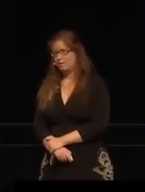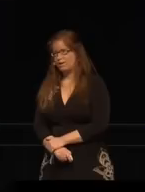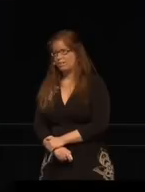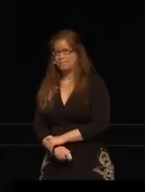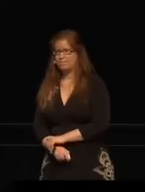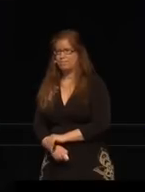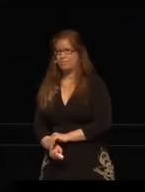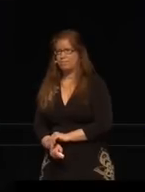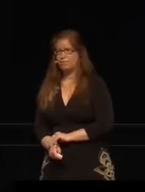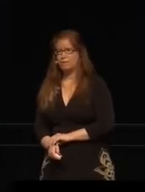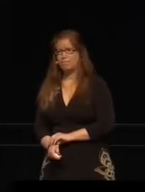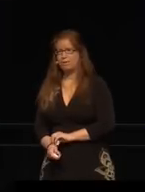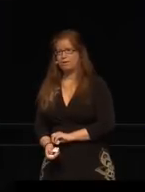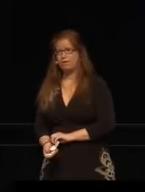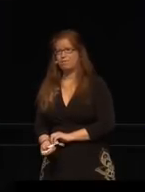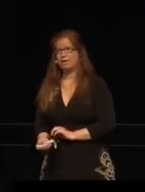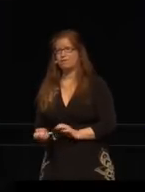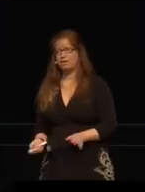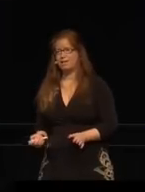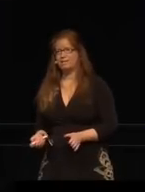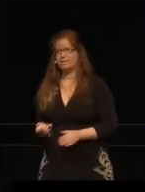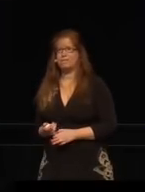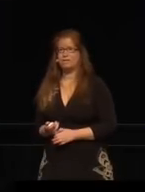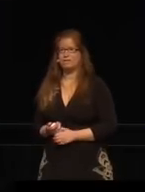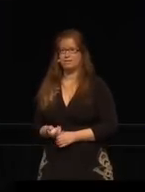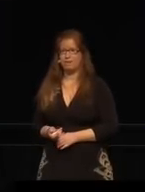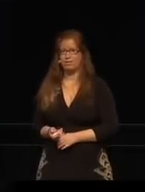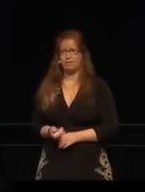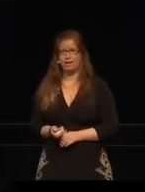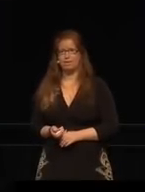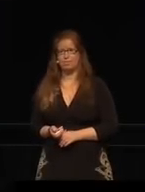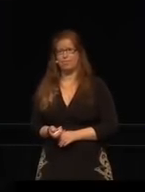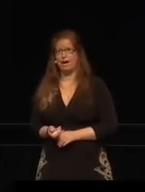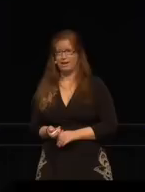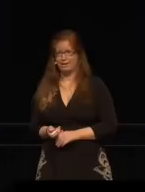Internet-Niederzusammenbruch war Mirai.